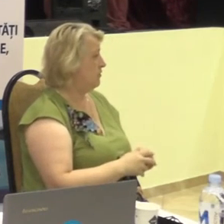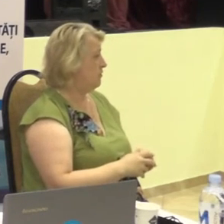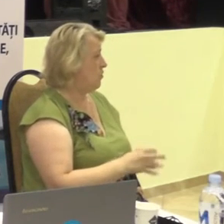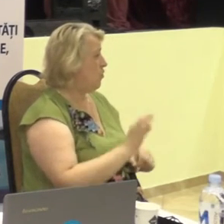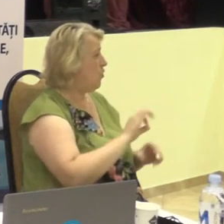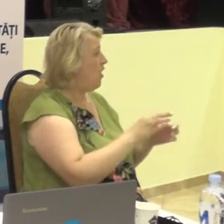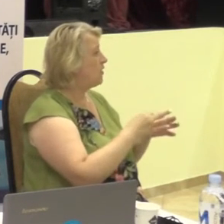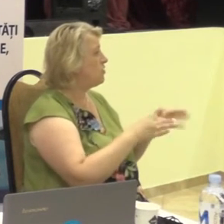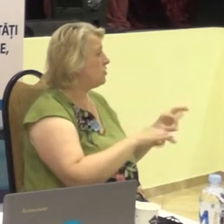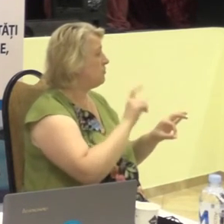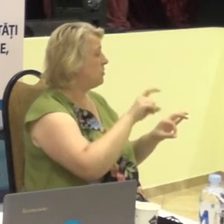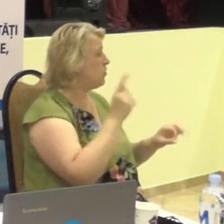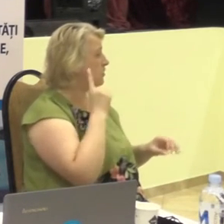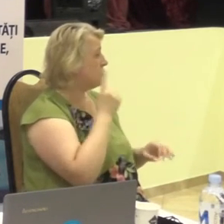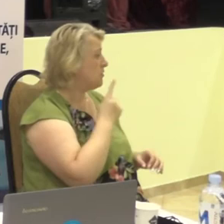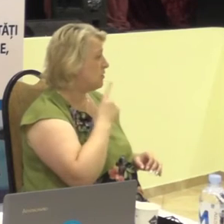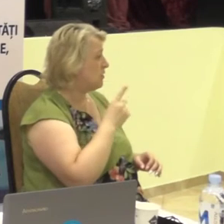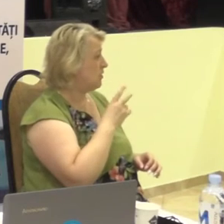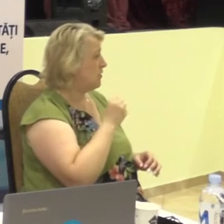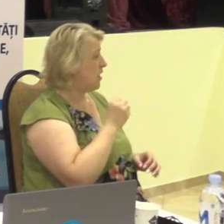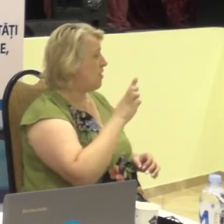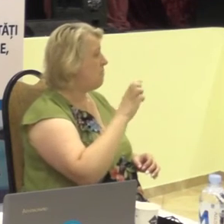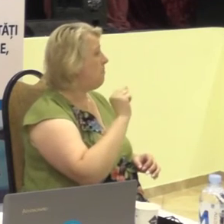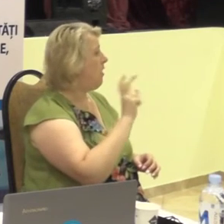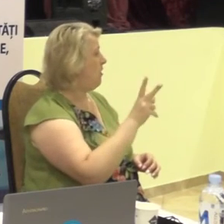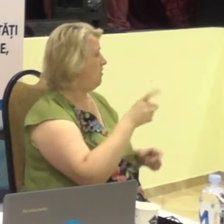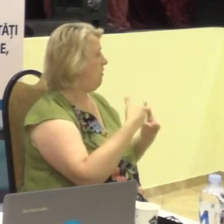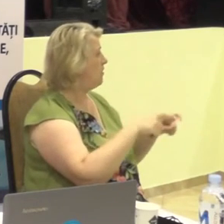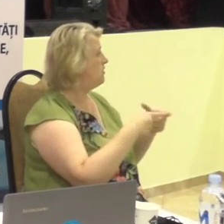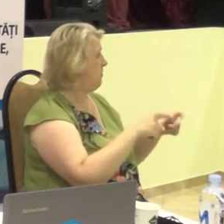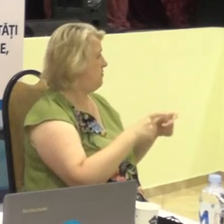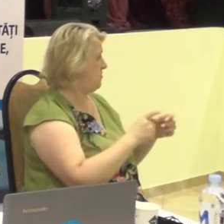accesul persoanelor surde la bacalaureat.